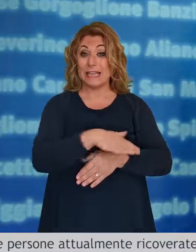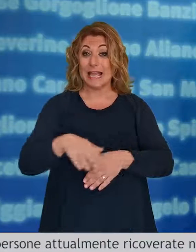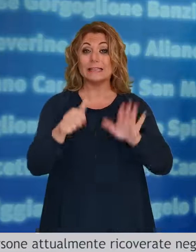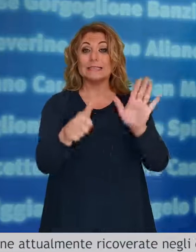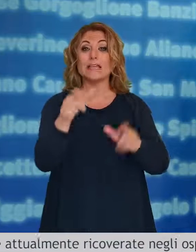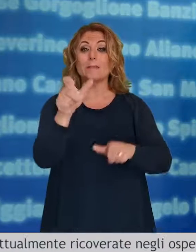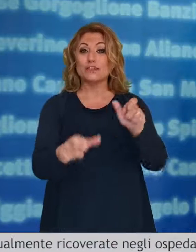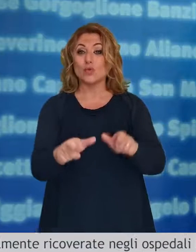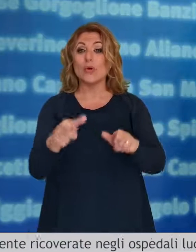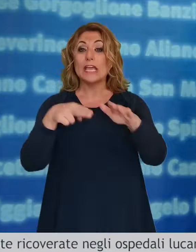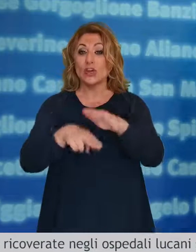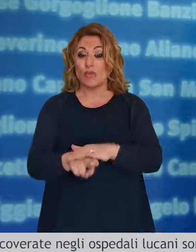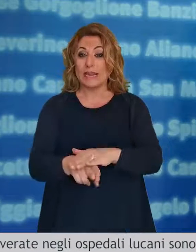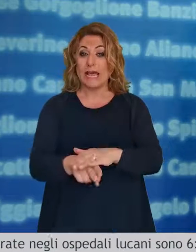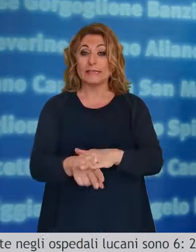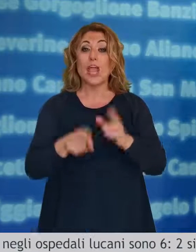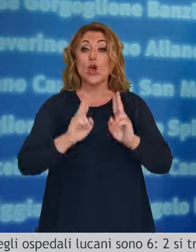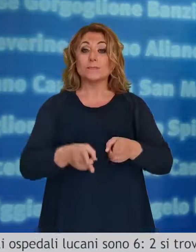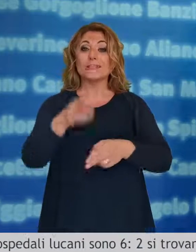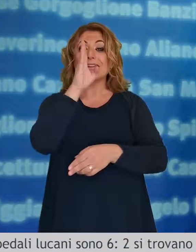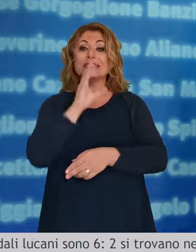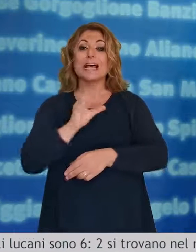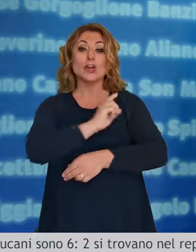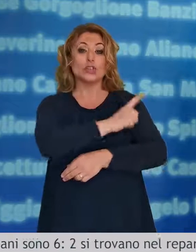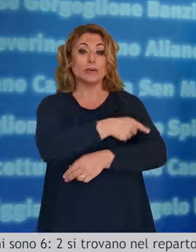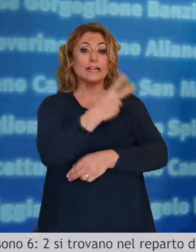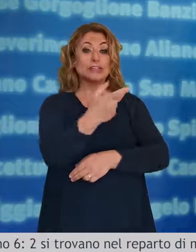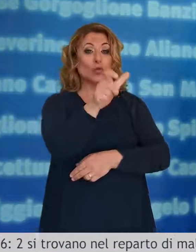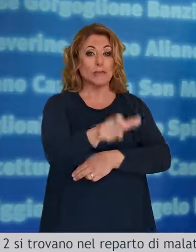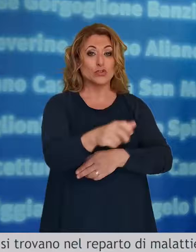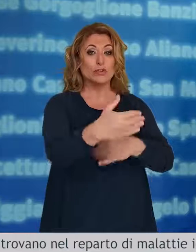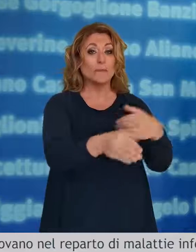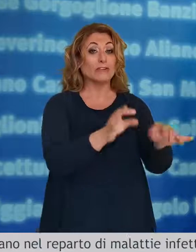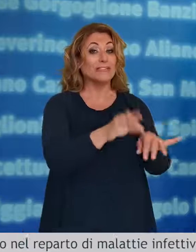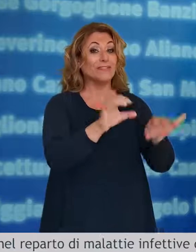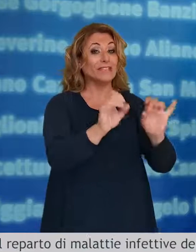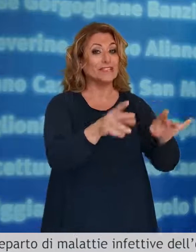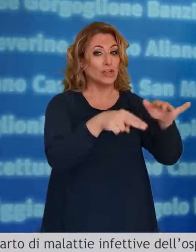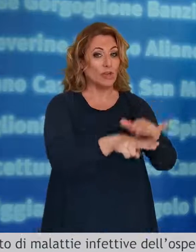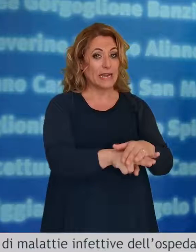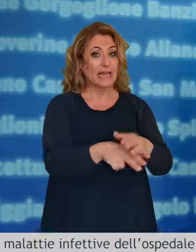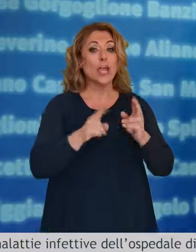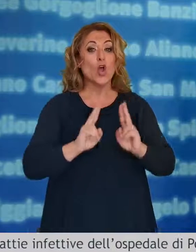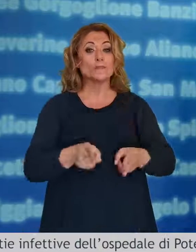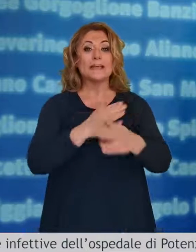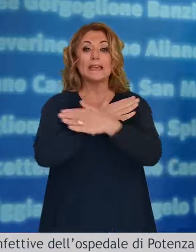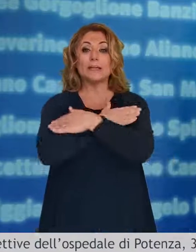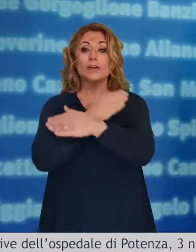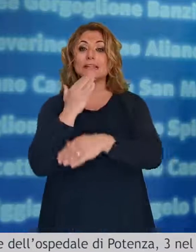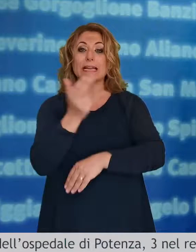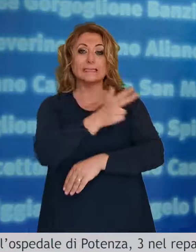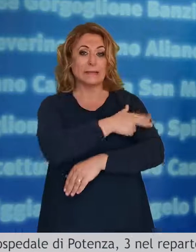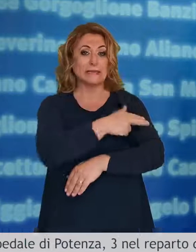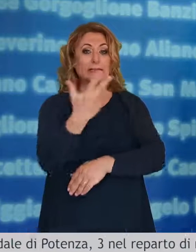negli ospedali lucani sono sei. Due si trovano nel reparto di malattie infettive dell'ospedale di Potenza, tre nel reparto di